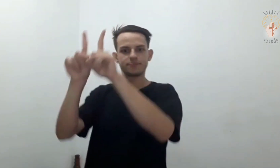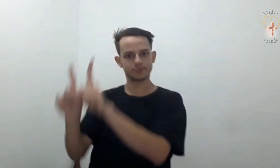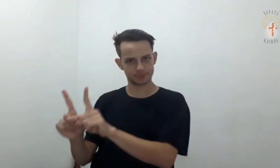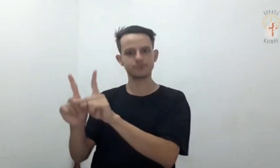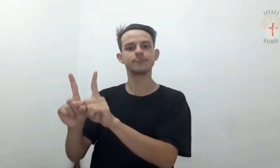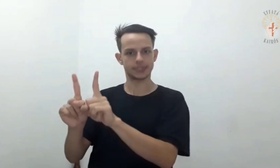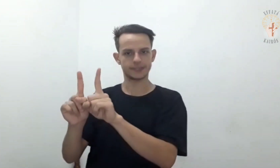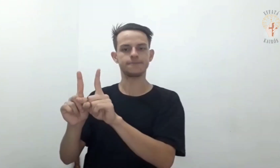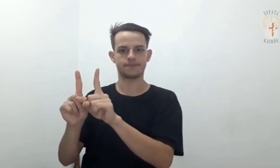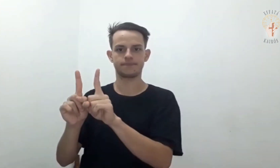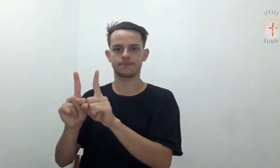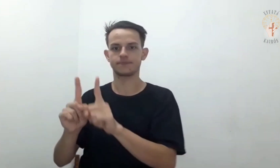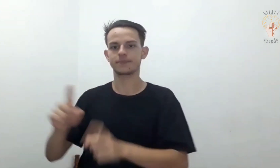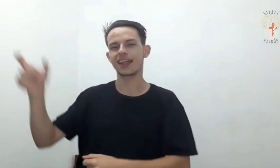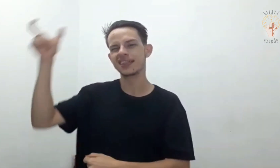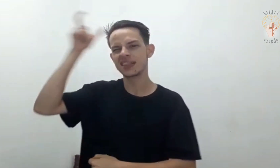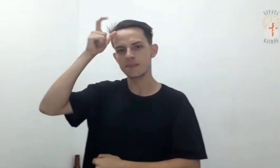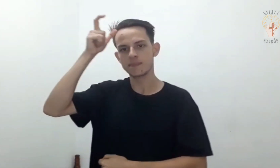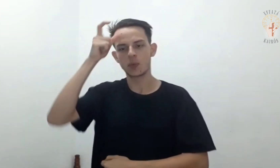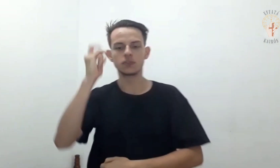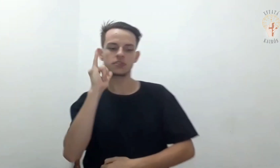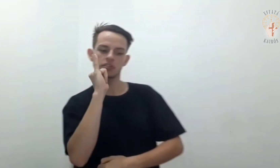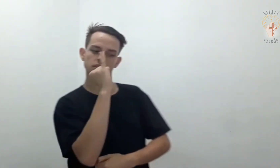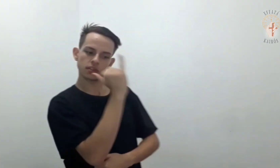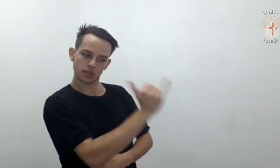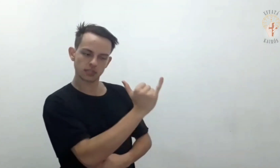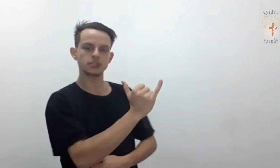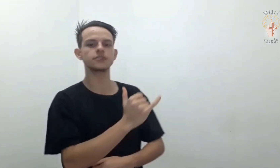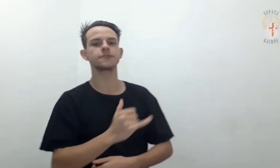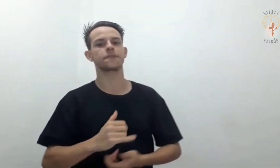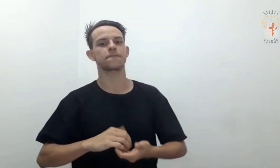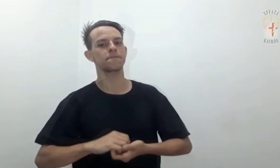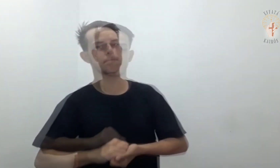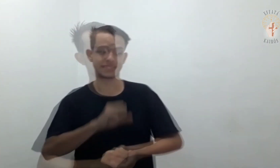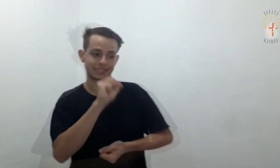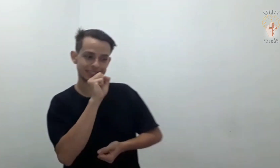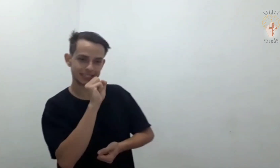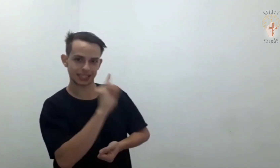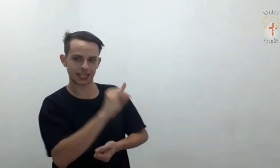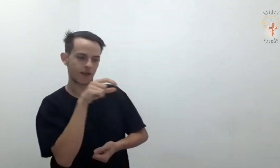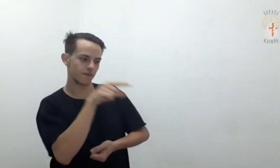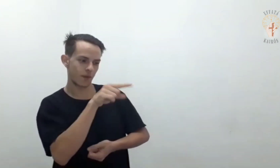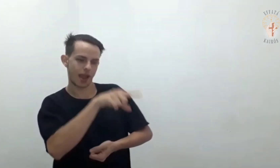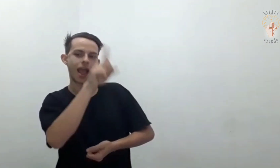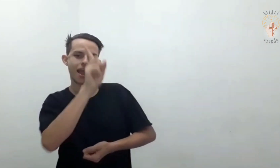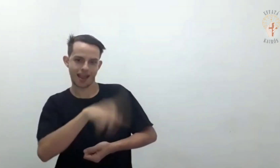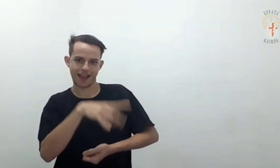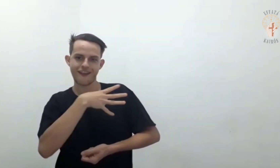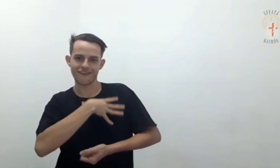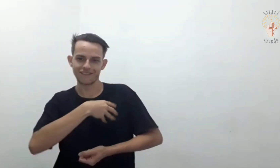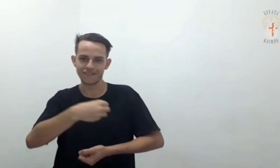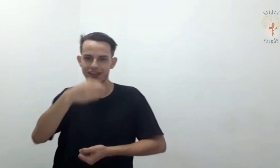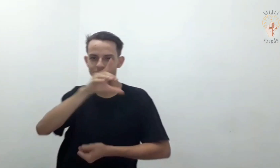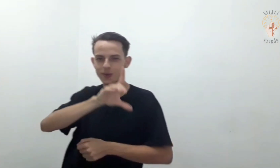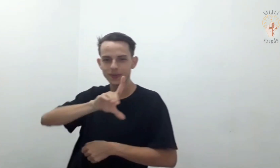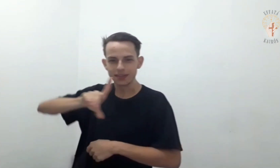Ele disse Se és filho de Deus,